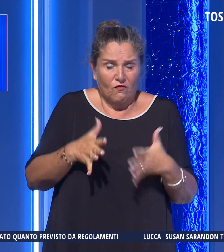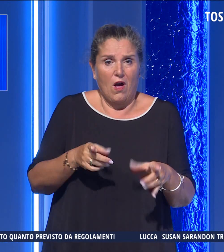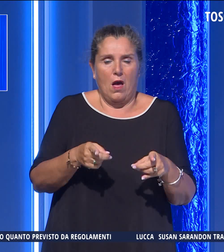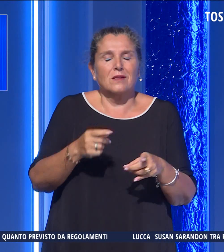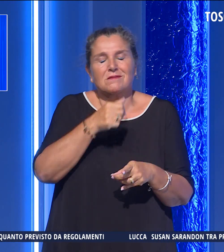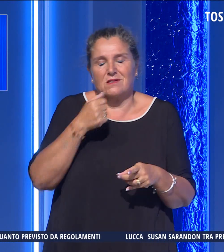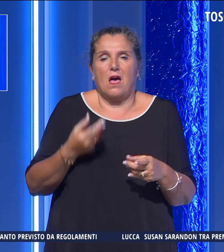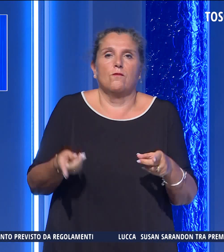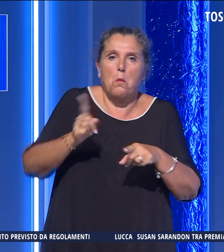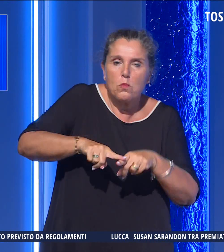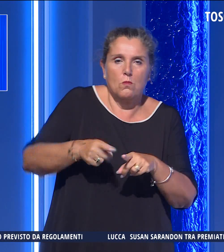Ce ne vogliono di più.